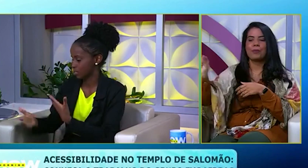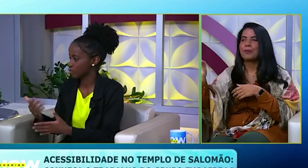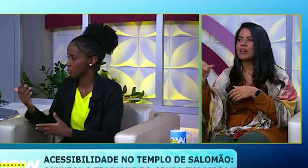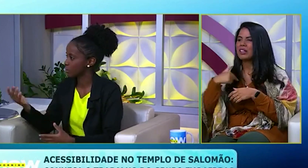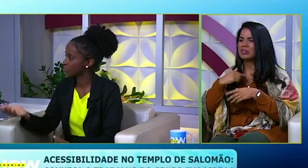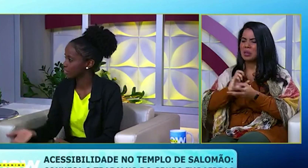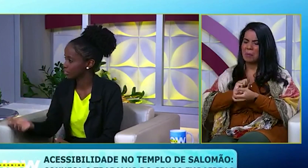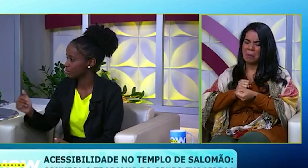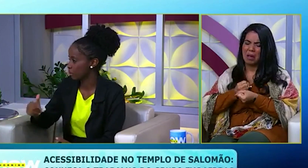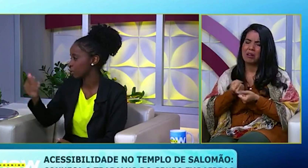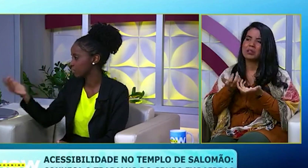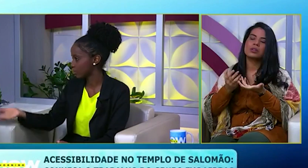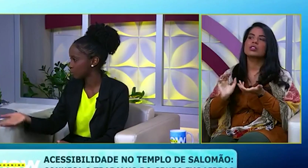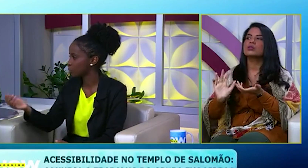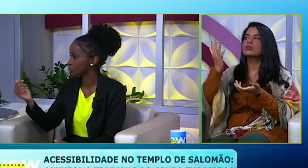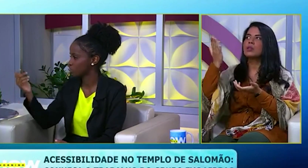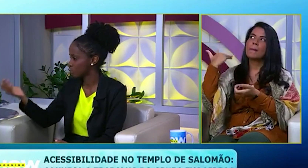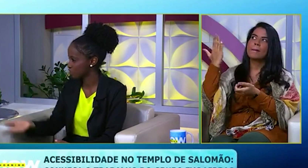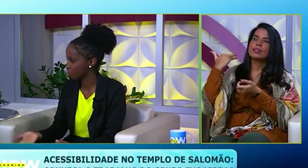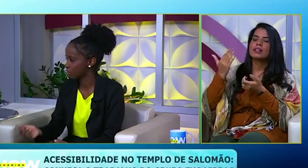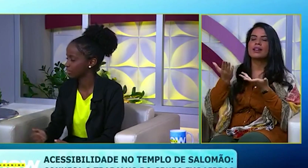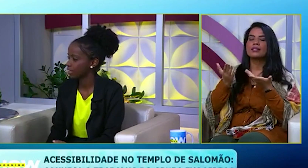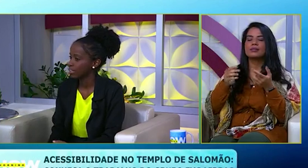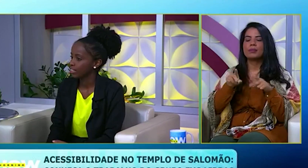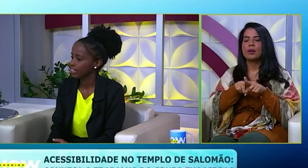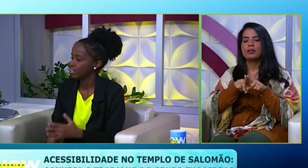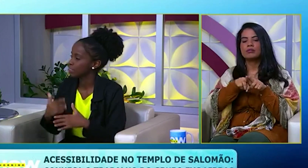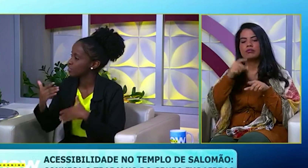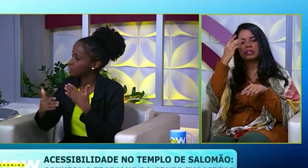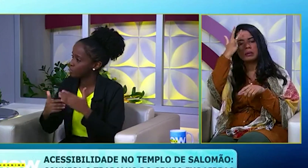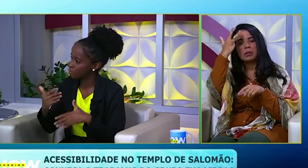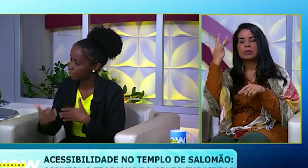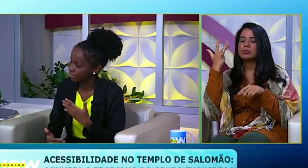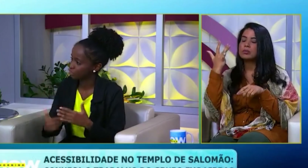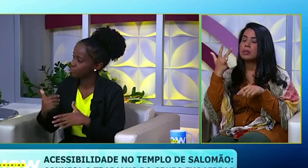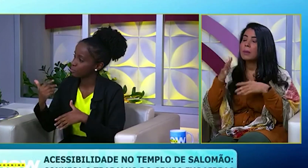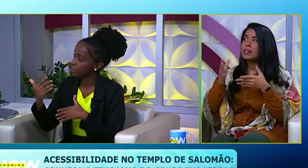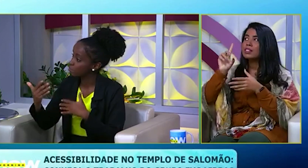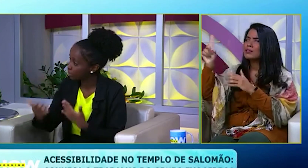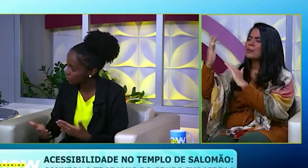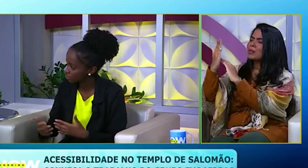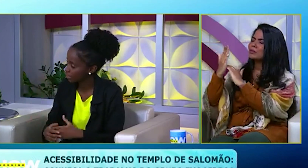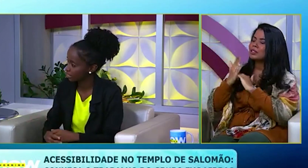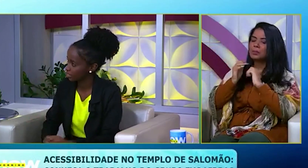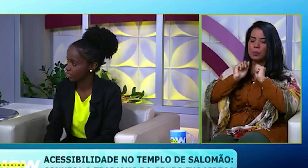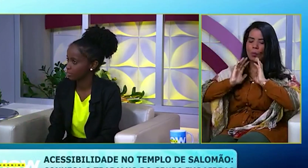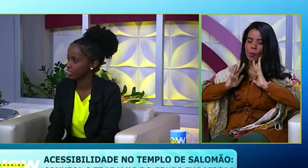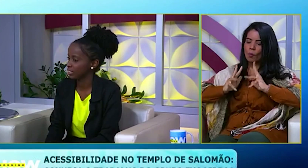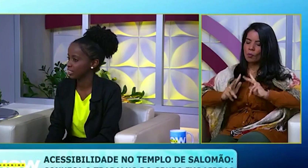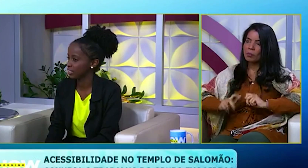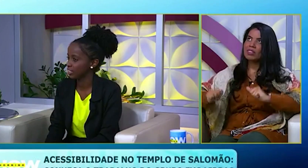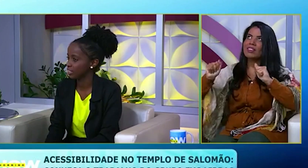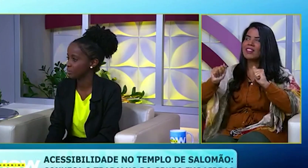coisas que tinham me acontecido, Na época que eu estava no mundo, De pessoas. E Deus, ele foi me libertando, Foi me limpando, graças